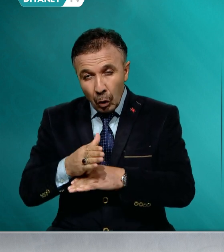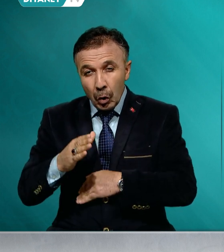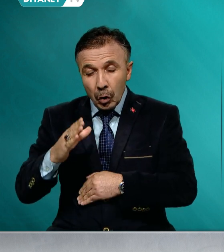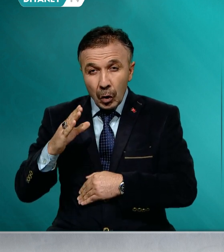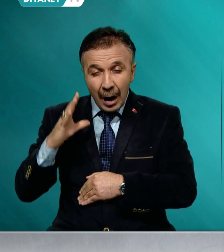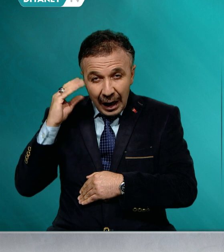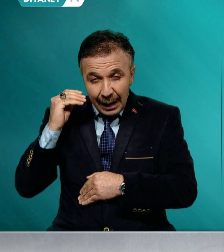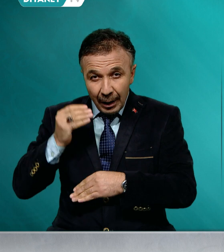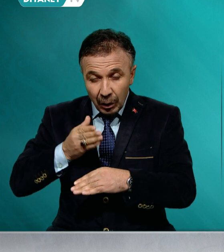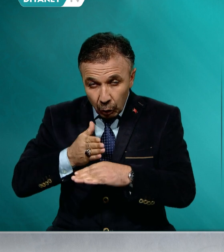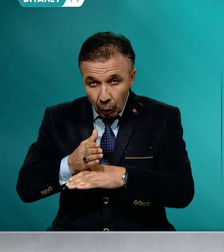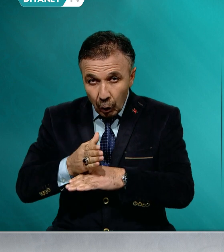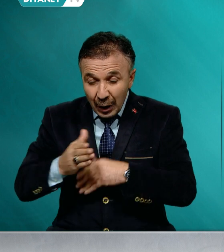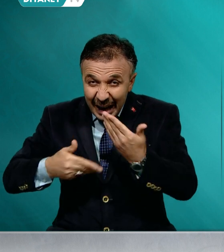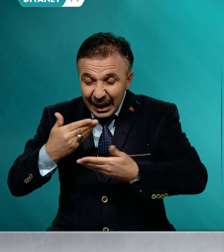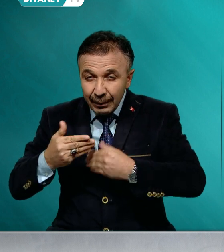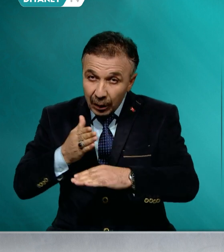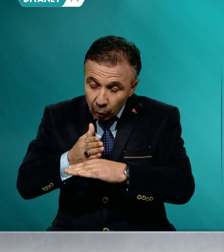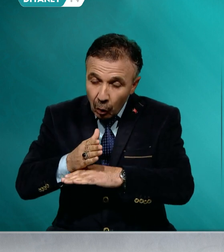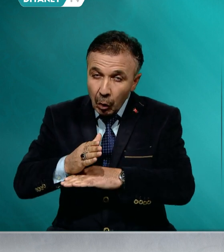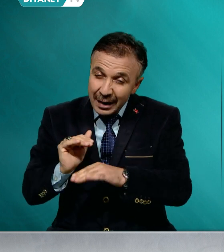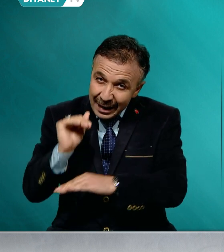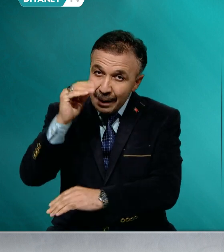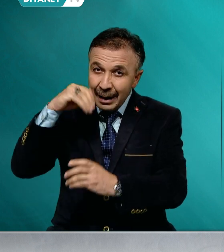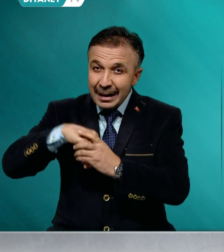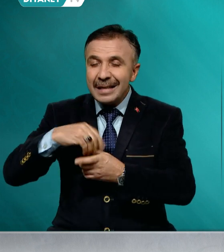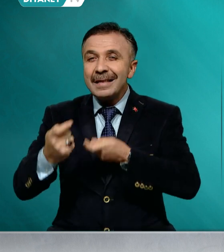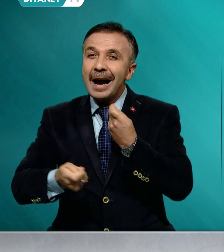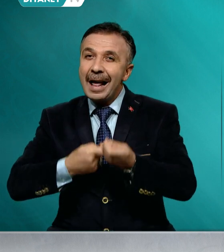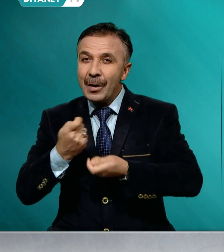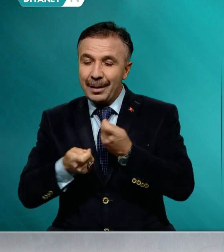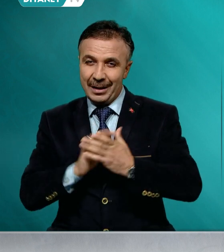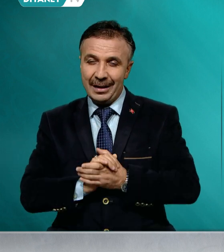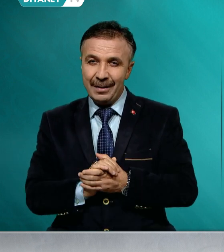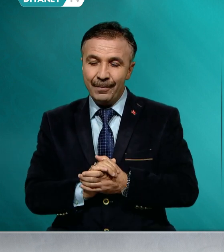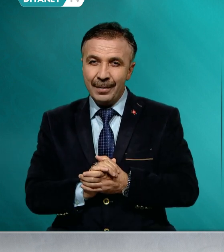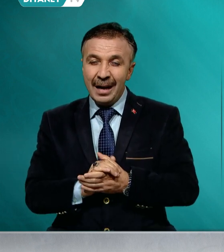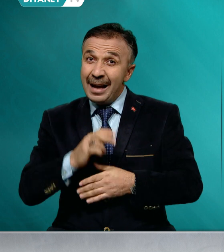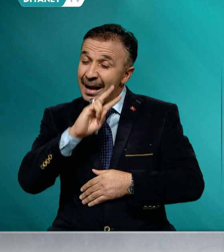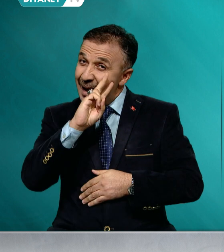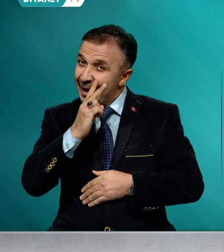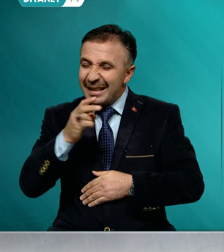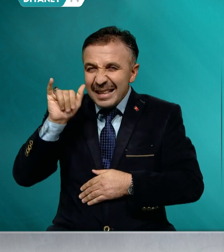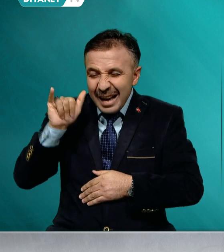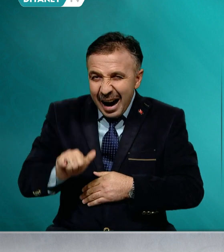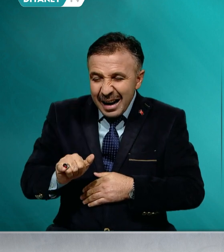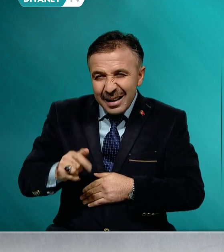yaşamak için gayret göstermiştir. Ne var ki hak, hak, hakikat